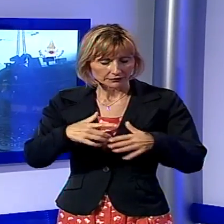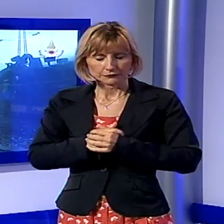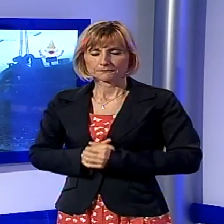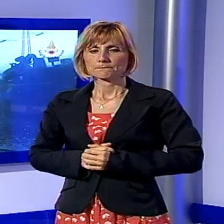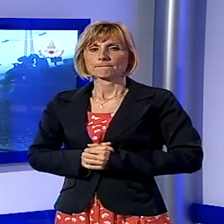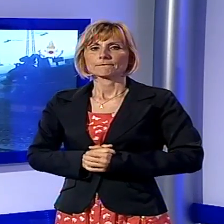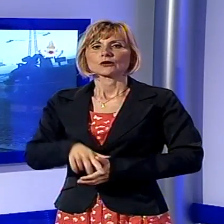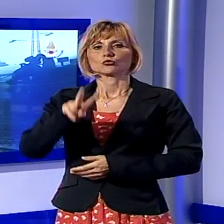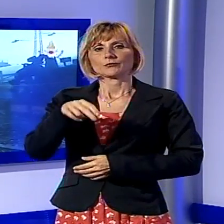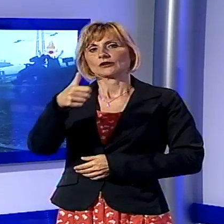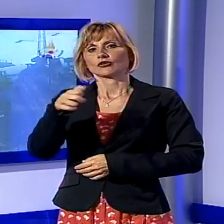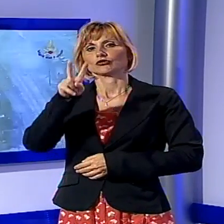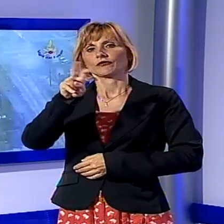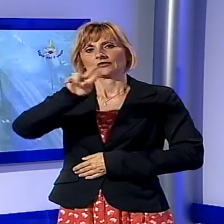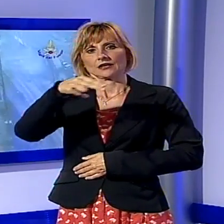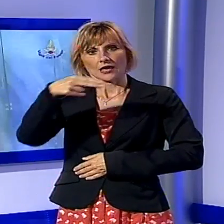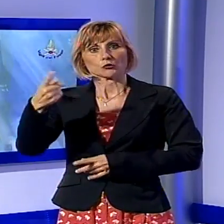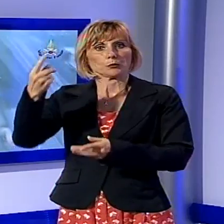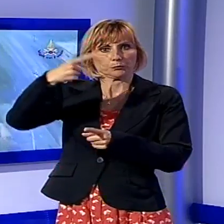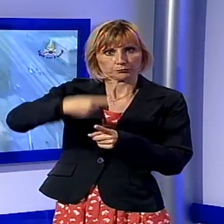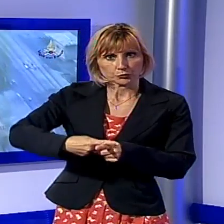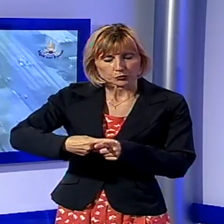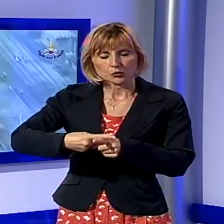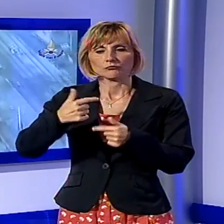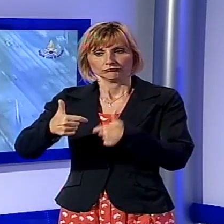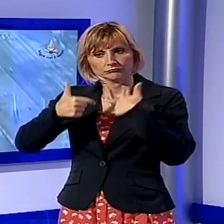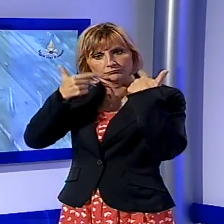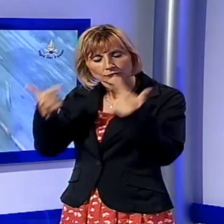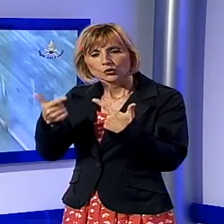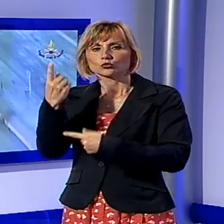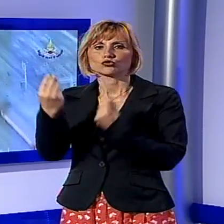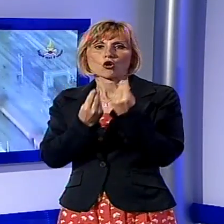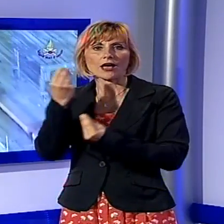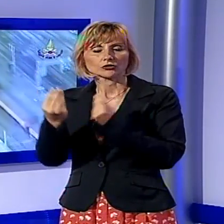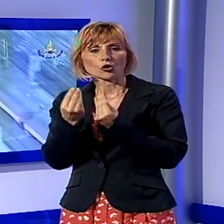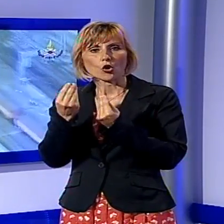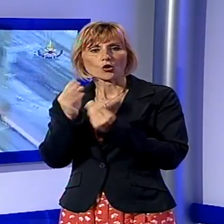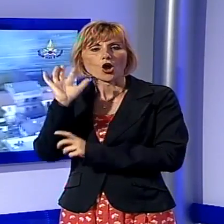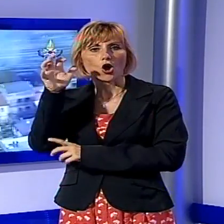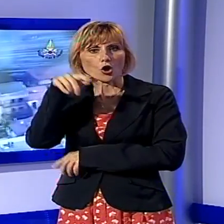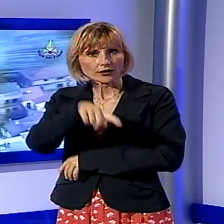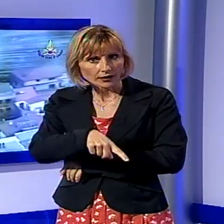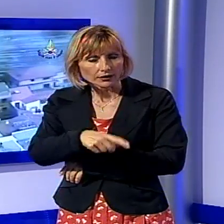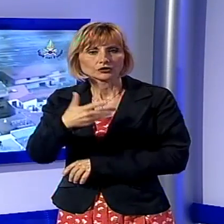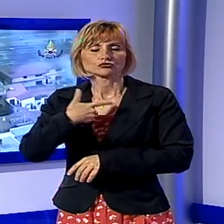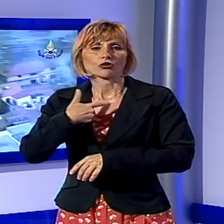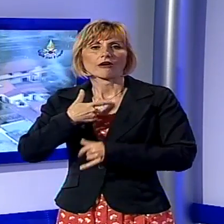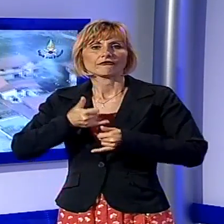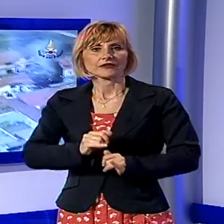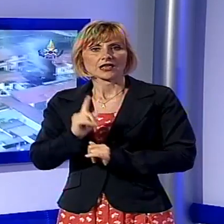euro sono stati consegnati sempre da parte del CGC ad un giocatore di occhi la cui figlia è malata. I rappresentanti dei comitati